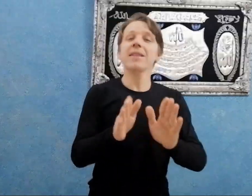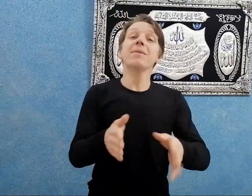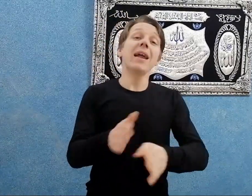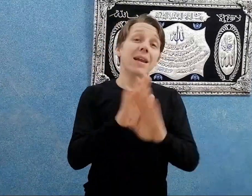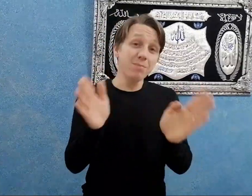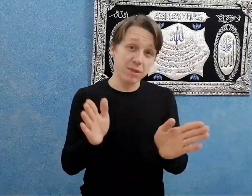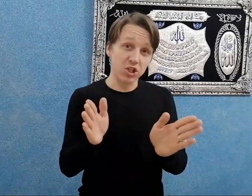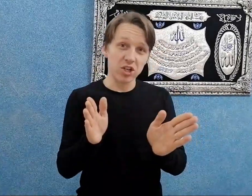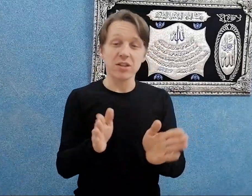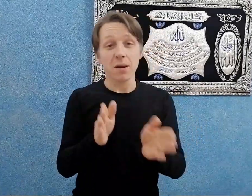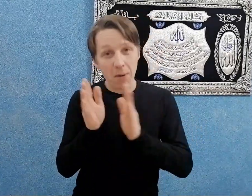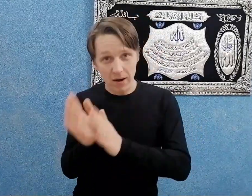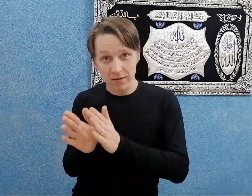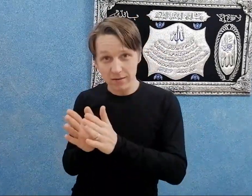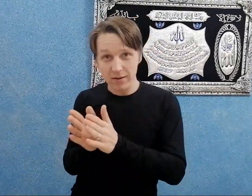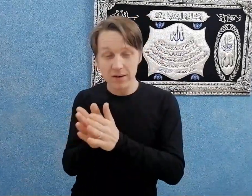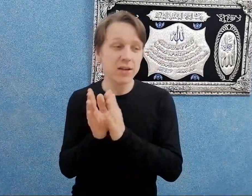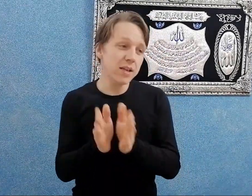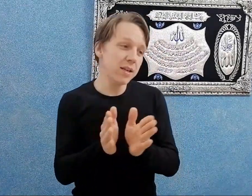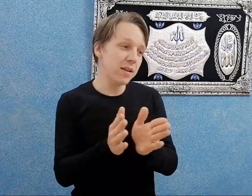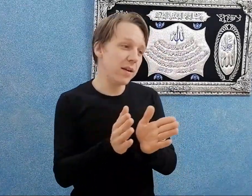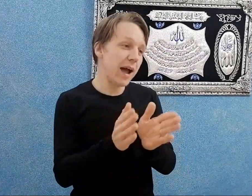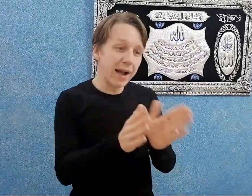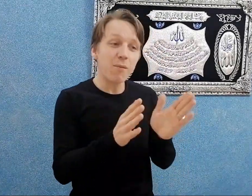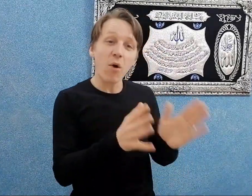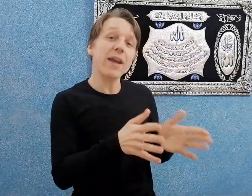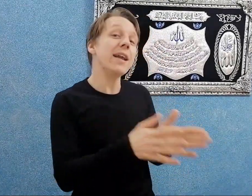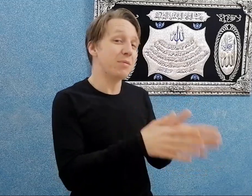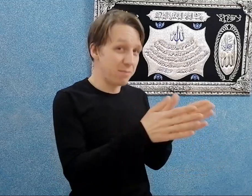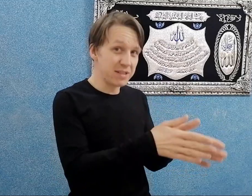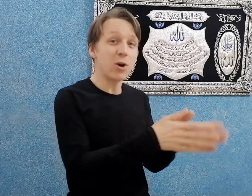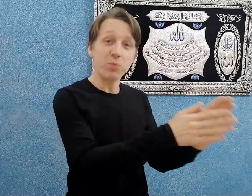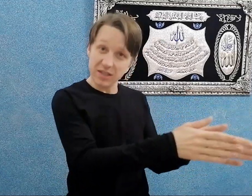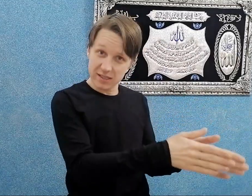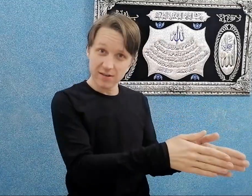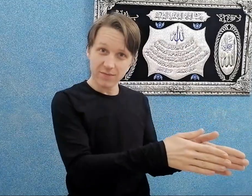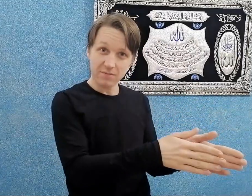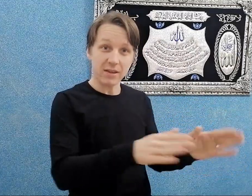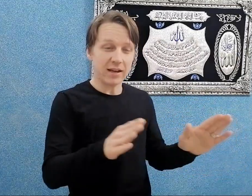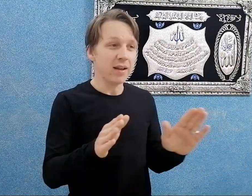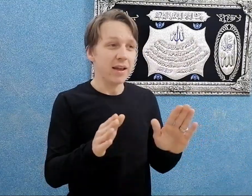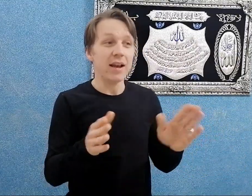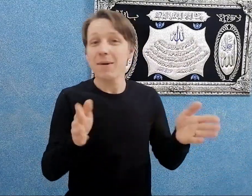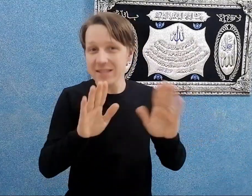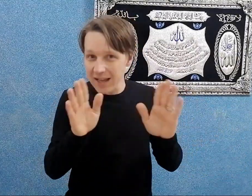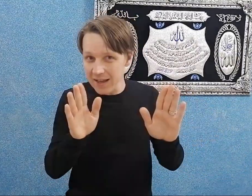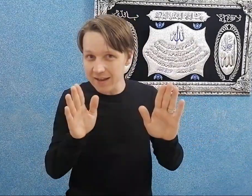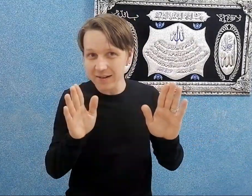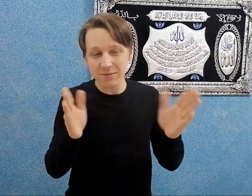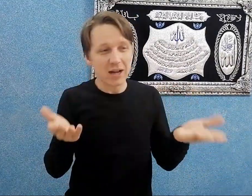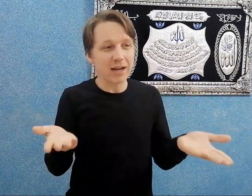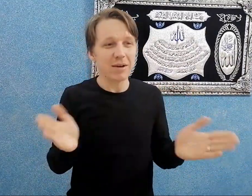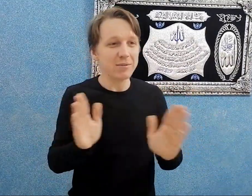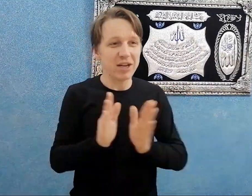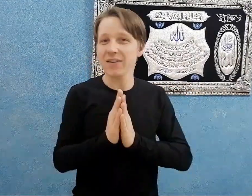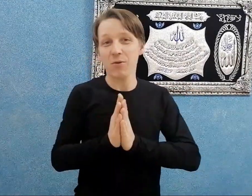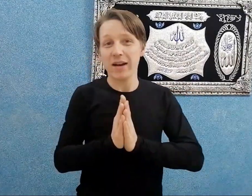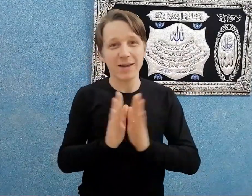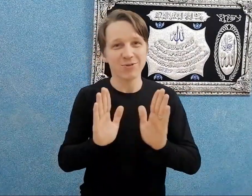انت ما تعلمتش ان البحر ليه حاجة مؤينة بتلبسها وبتنزل. يعني اللباس دا انا مش عارف اقول لك كيه